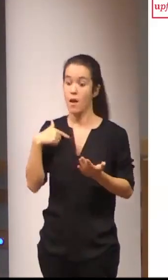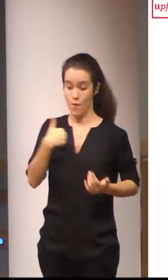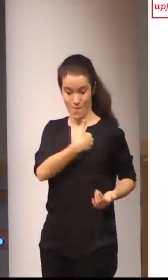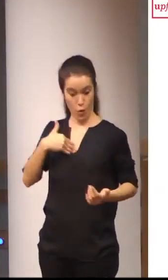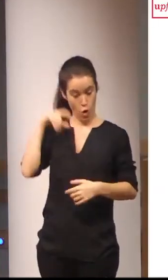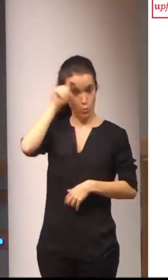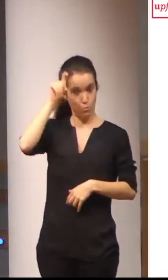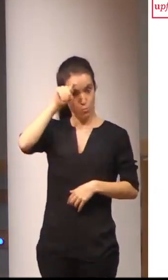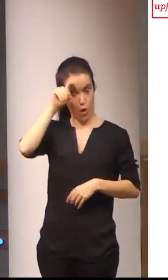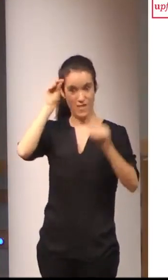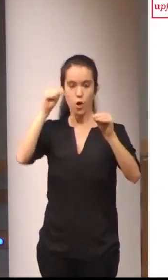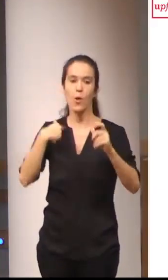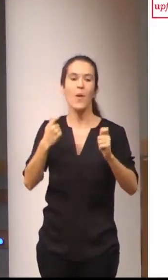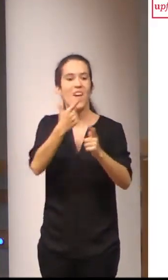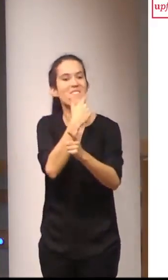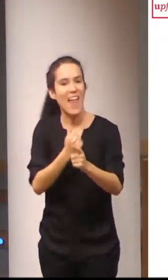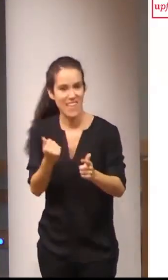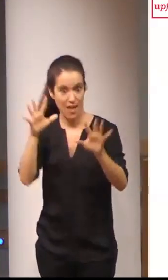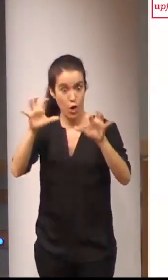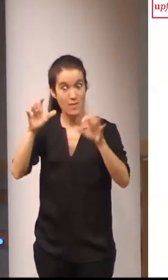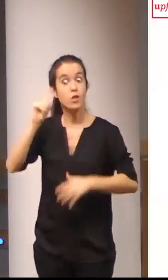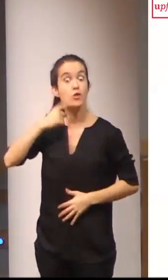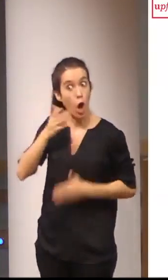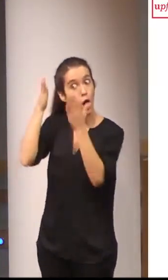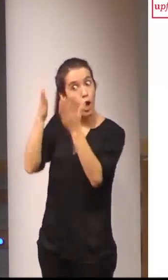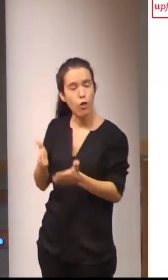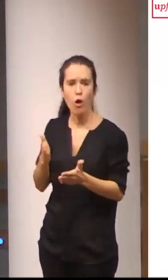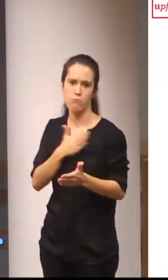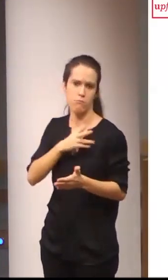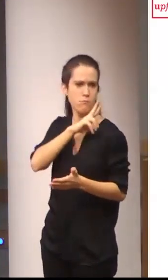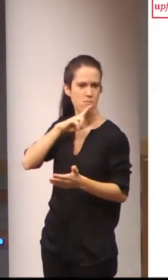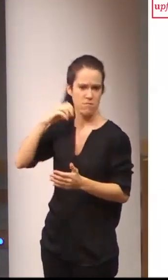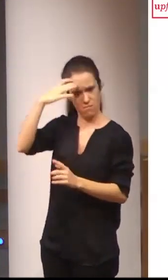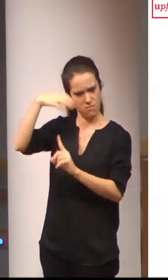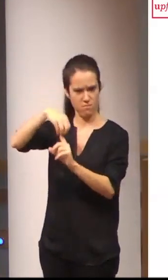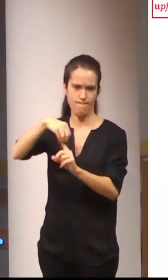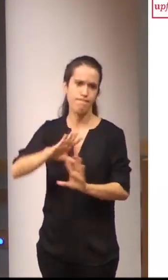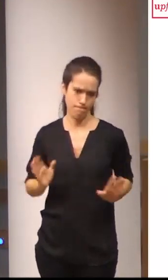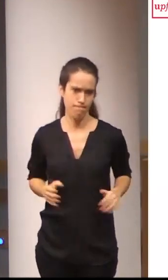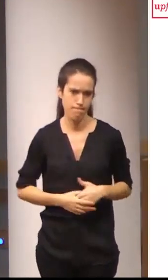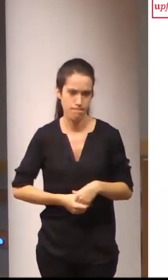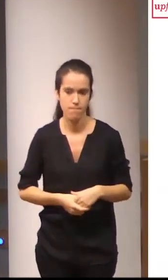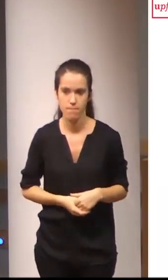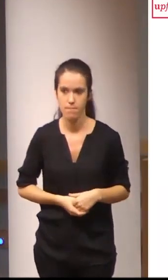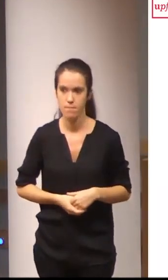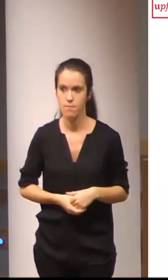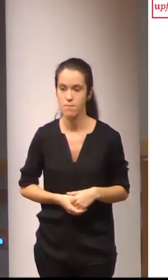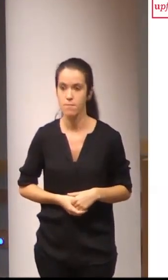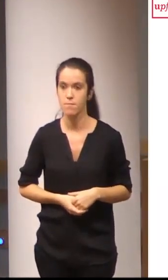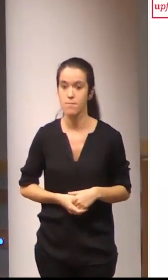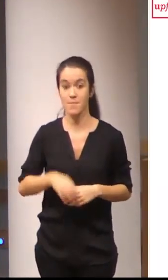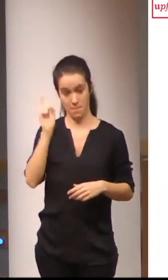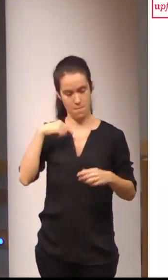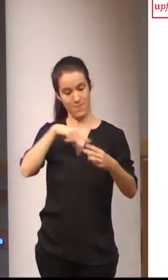docente facilitador del aprendizaje sordo para nosotros es clave y tambien lo es en el tercer nivel